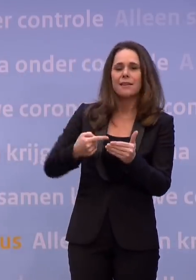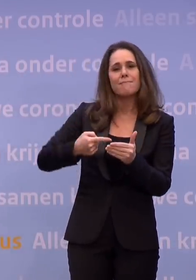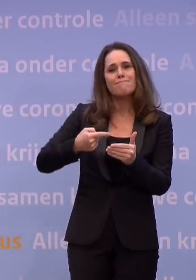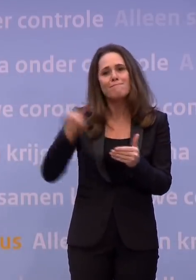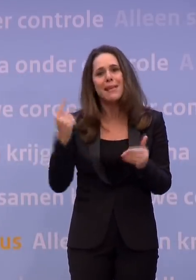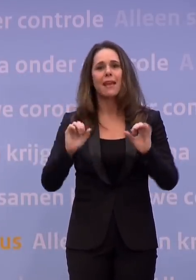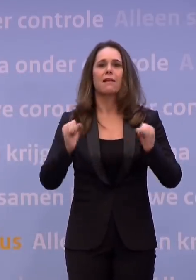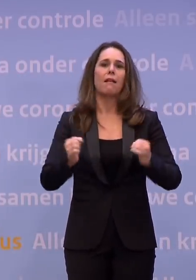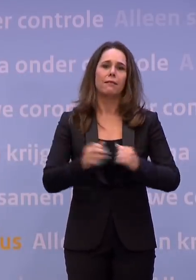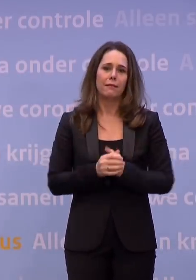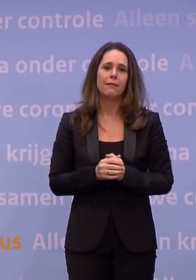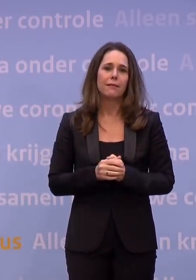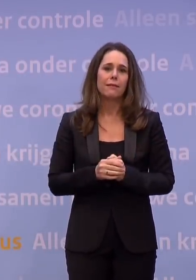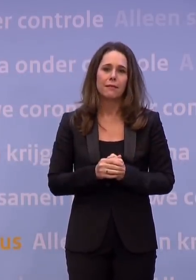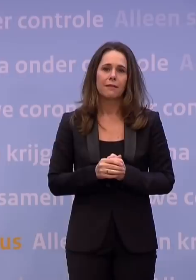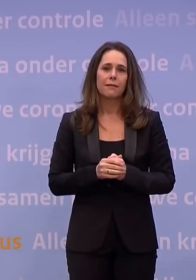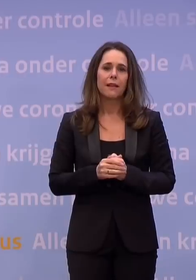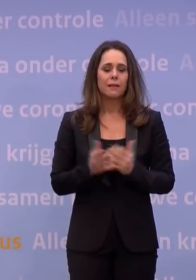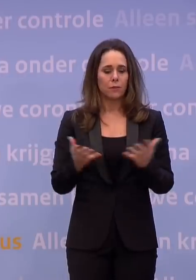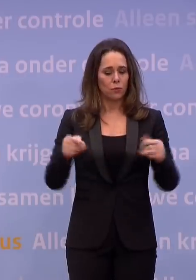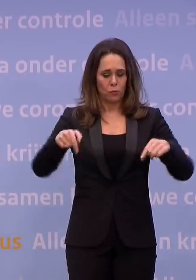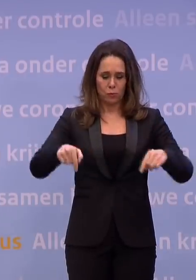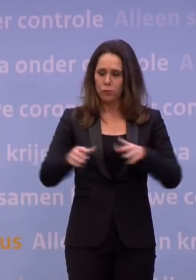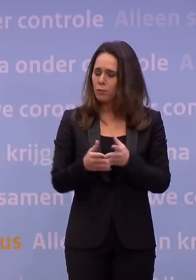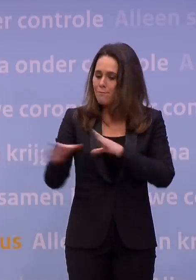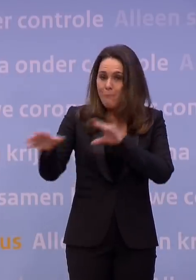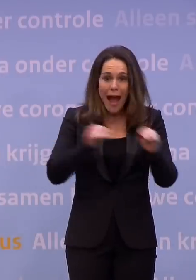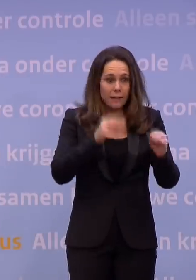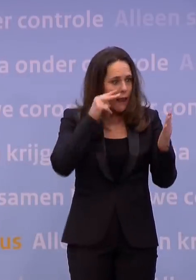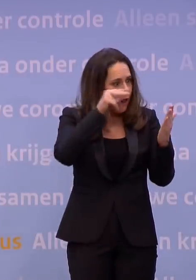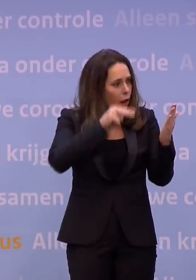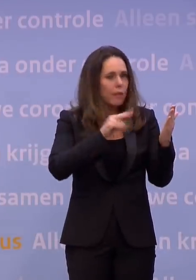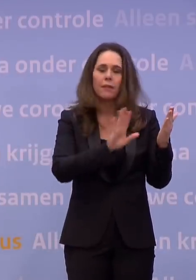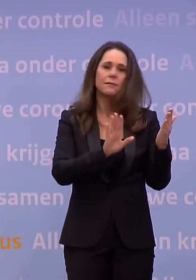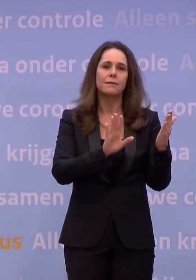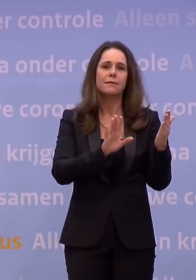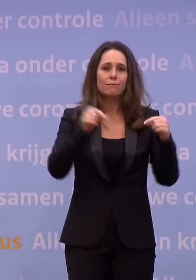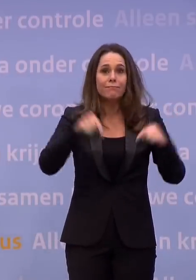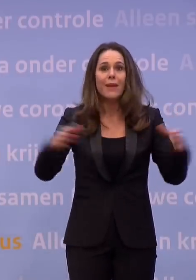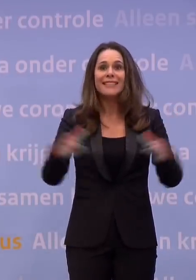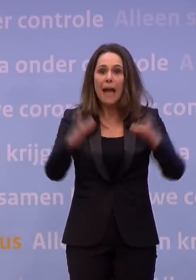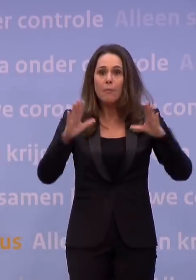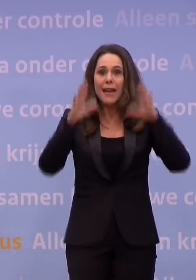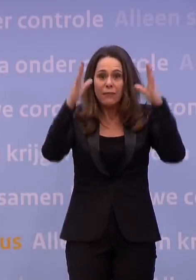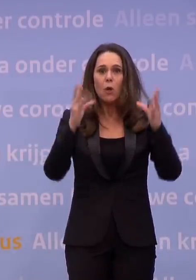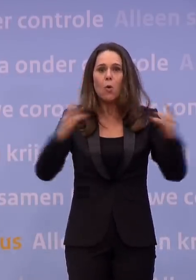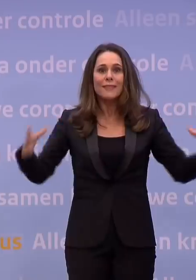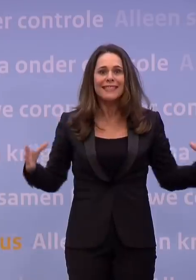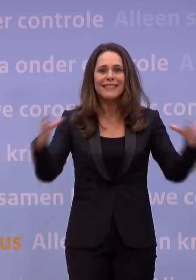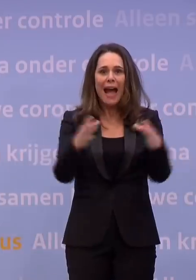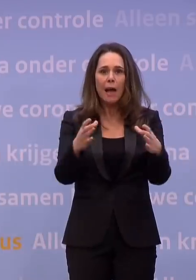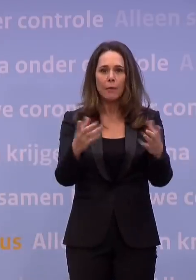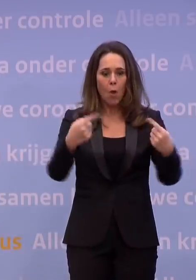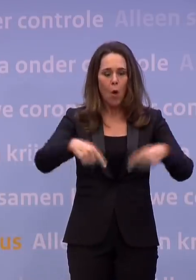te maken. Ook niet alleen kijken naar de maatregelen, maar vooral ook hoe wij gezamenlijk als samenleving in een optelsom van al onze